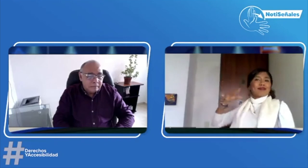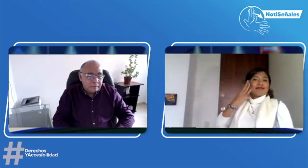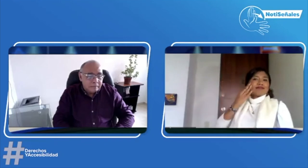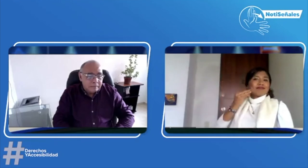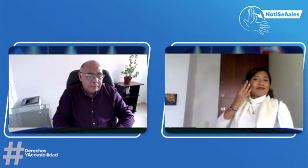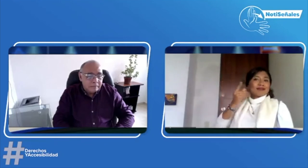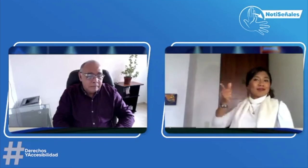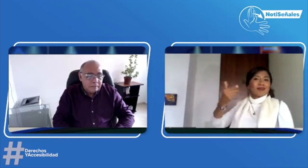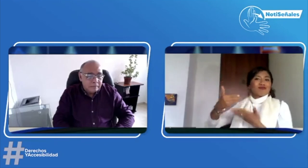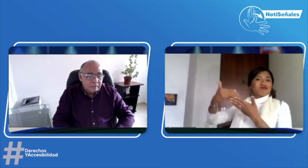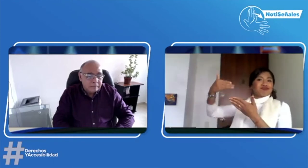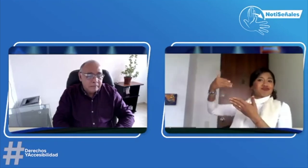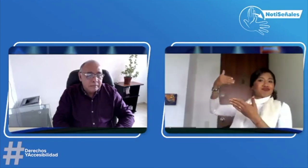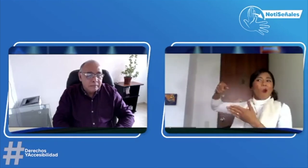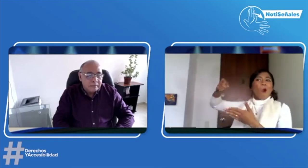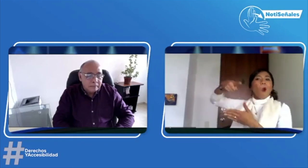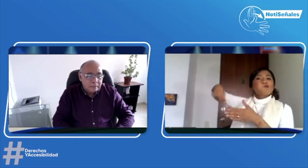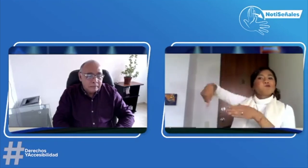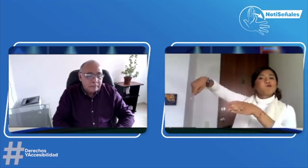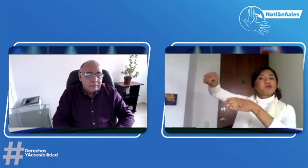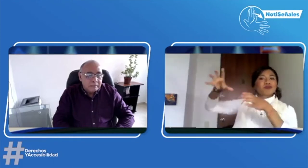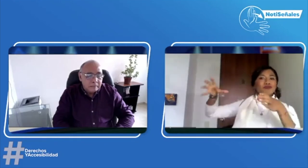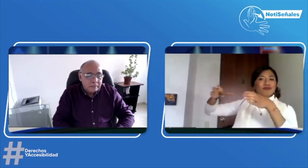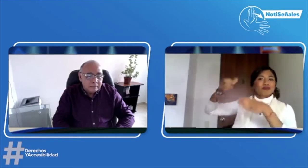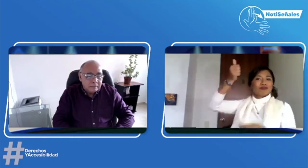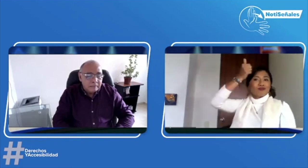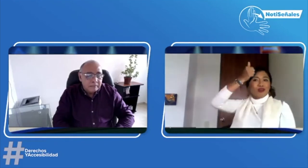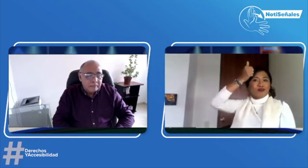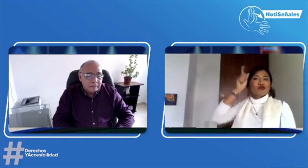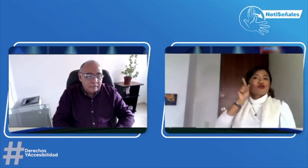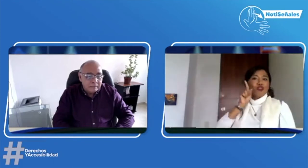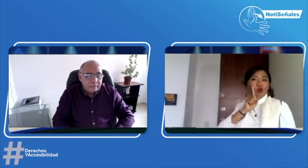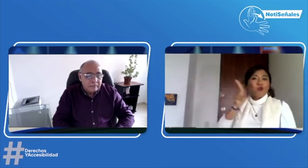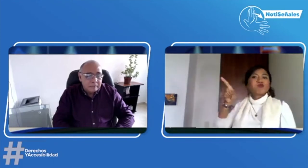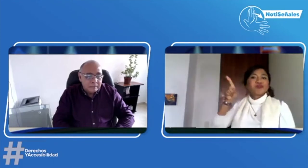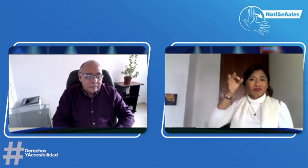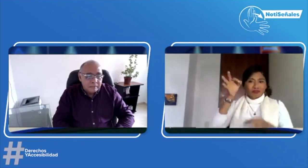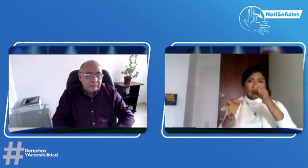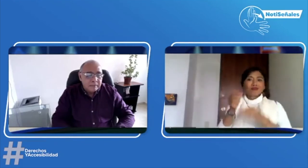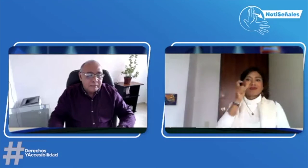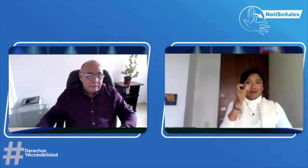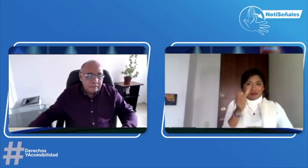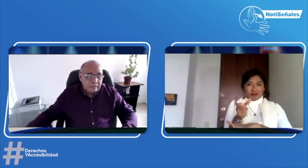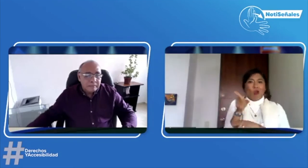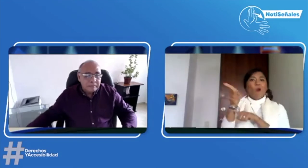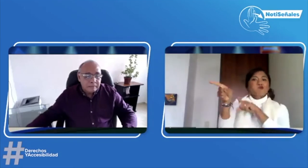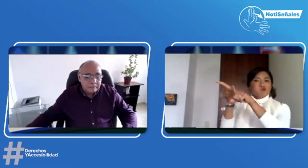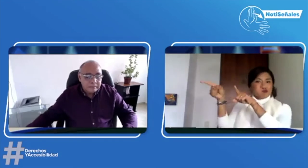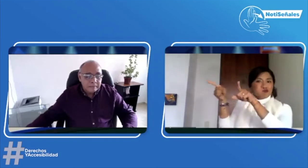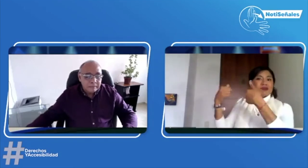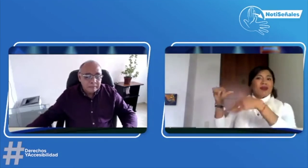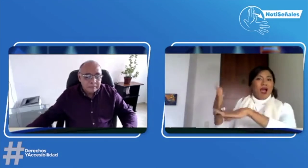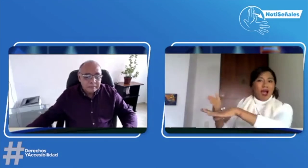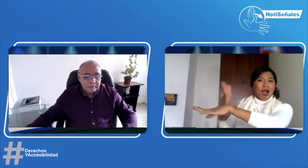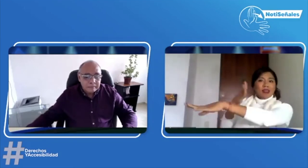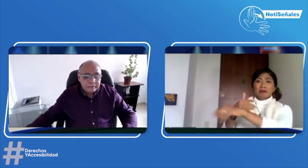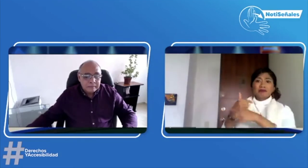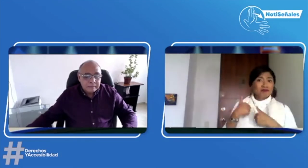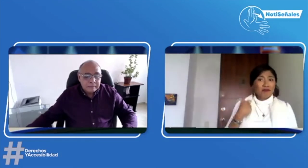a la experiencia que ella ha tenido en años pasados, porque ella es docente sorda, ella ha prestado, pues,